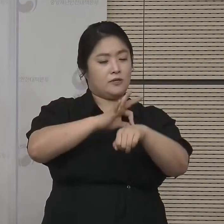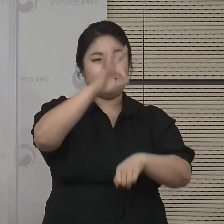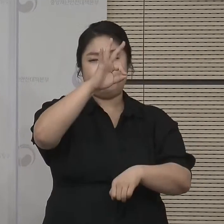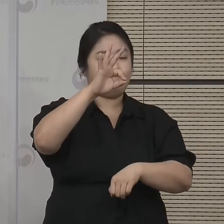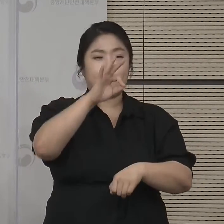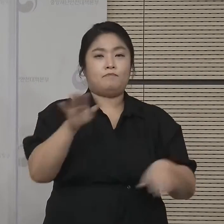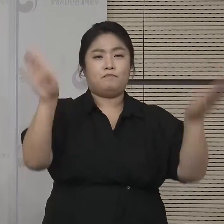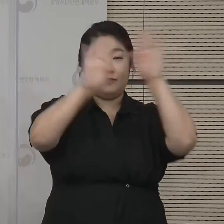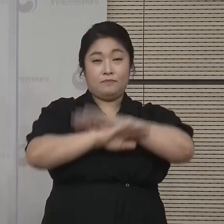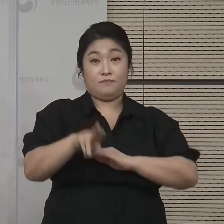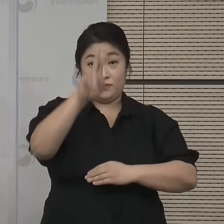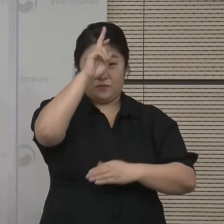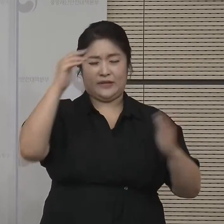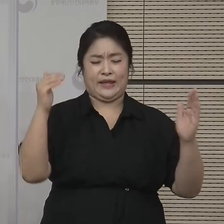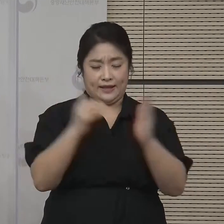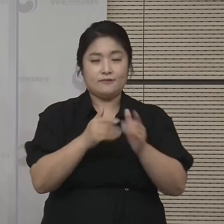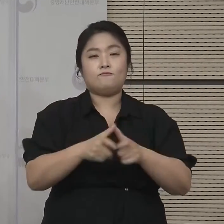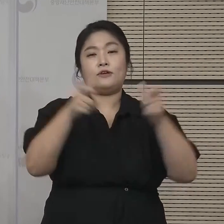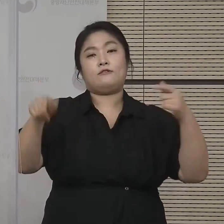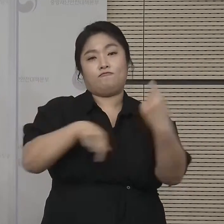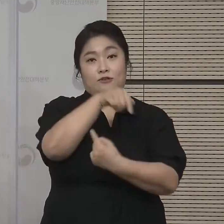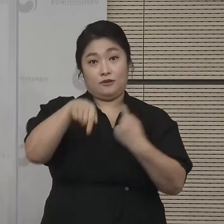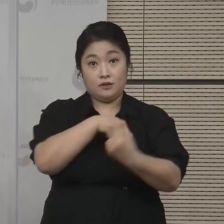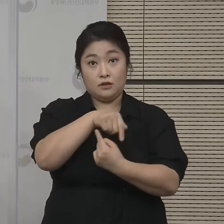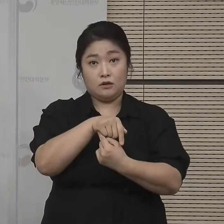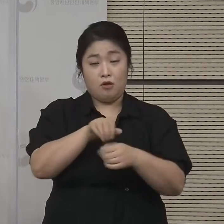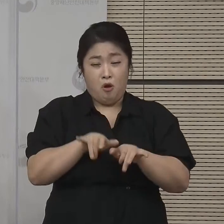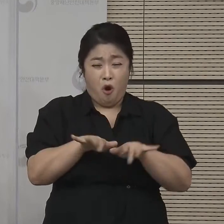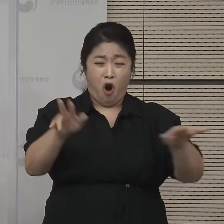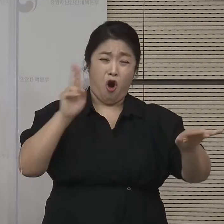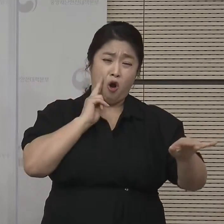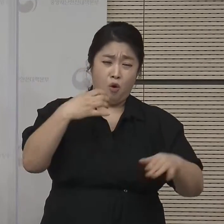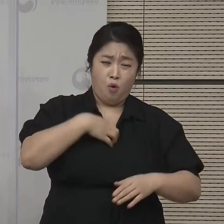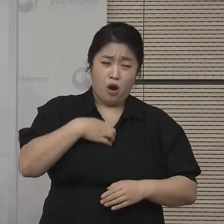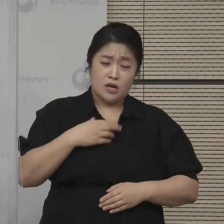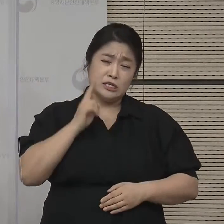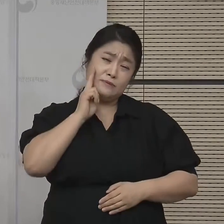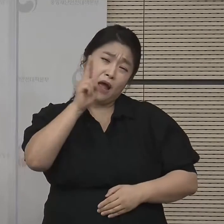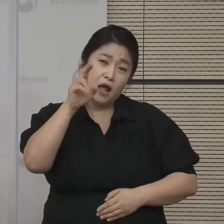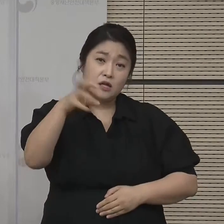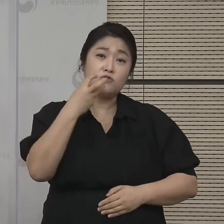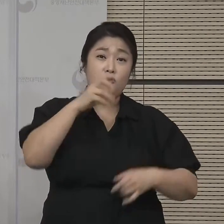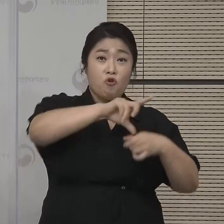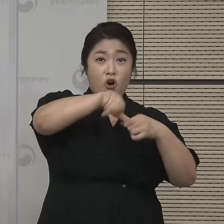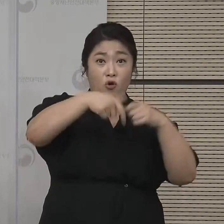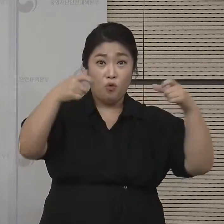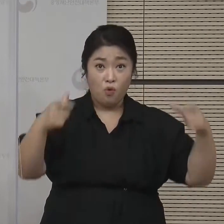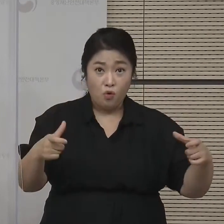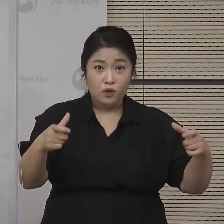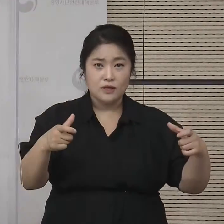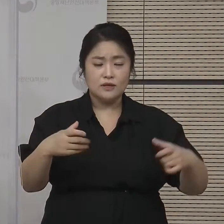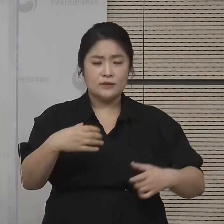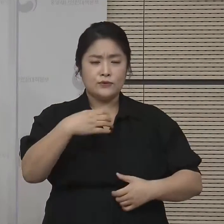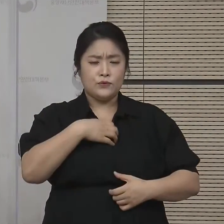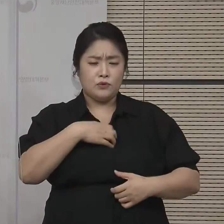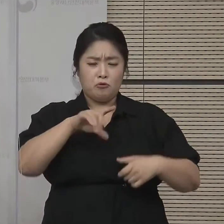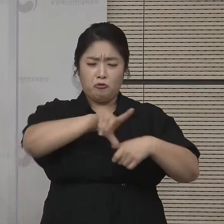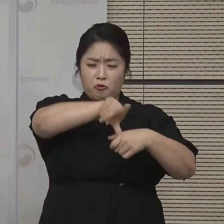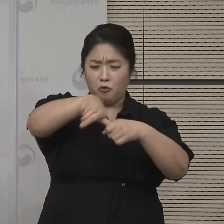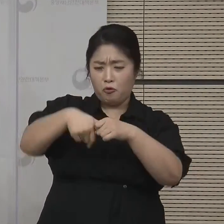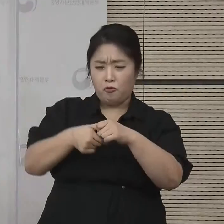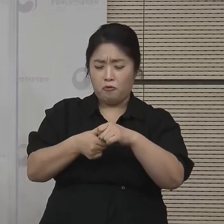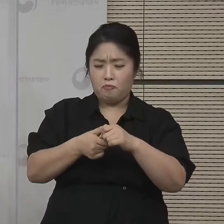24시로 확대합니다. 유행이 크고 위험도가 높은 수도권의 경우에는 위험도가 낮은